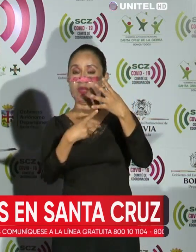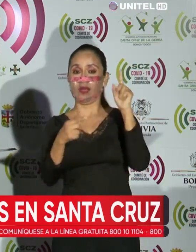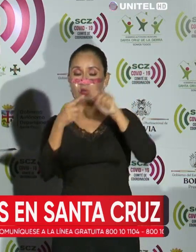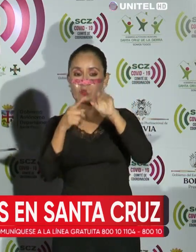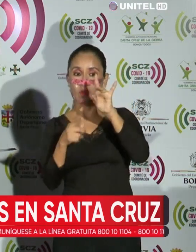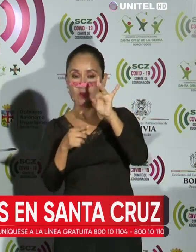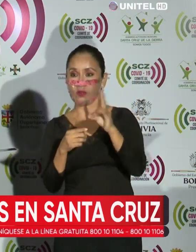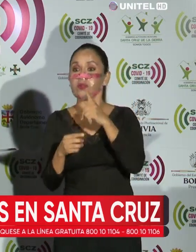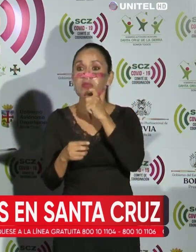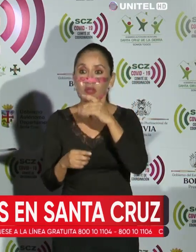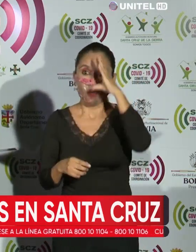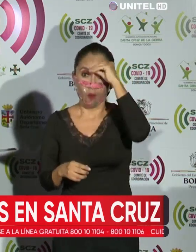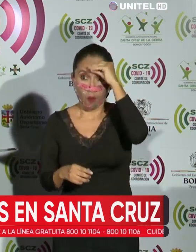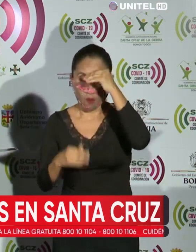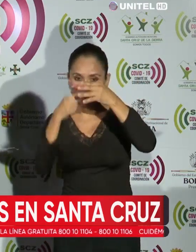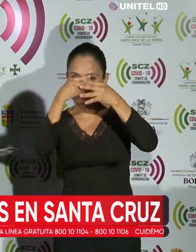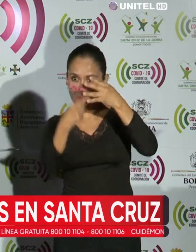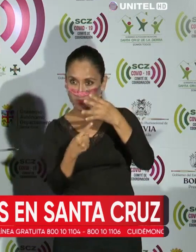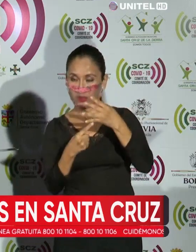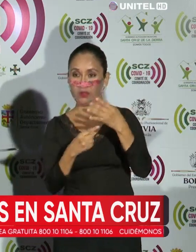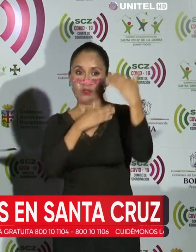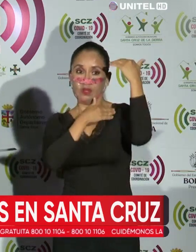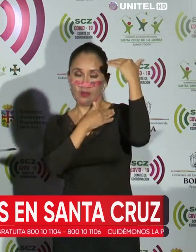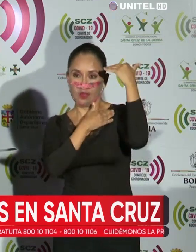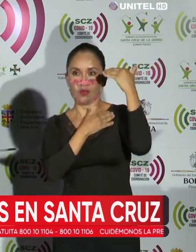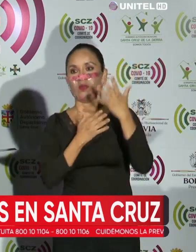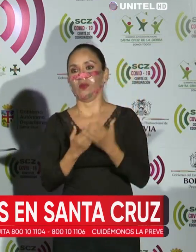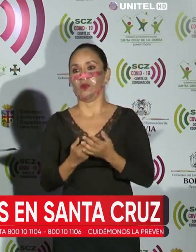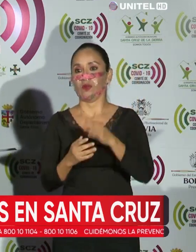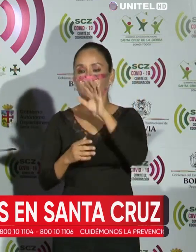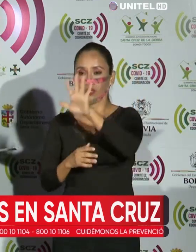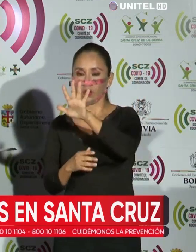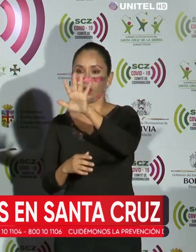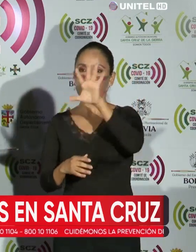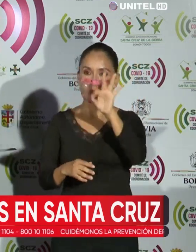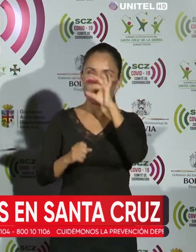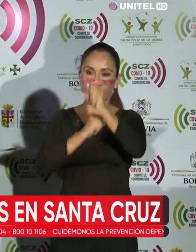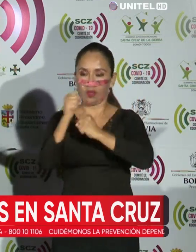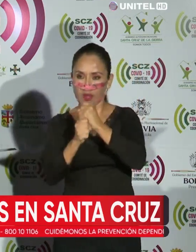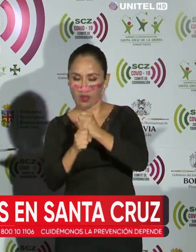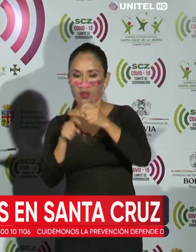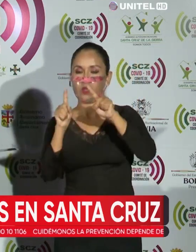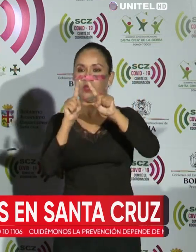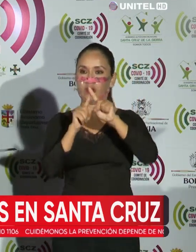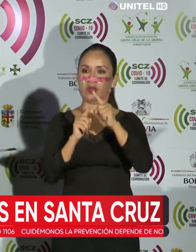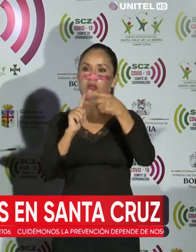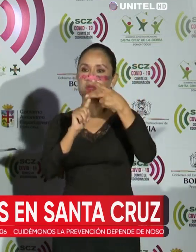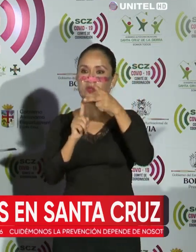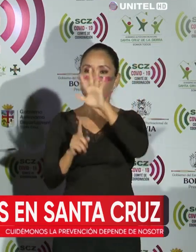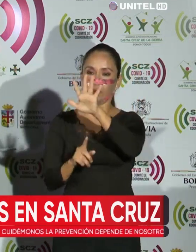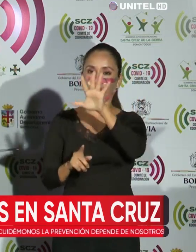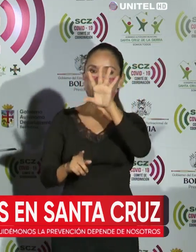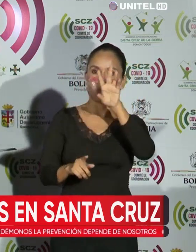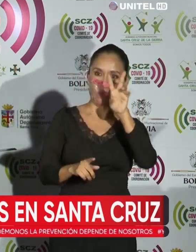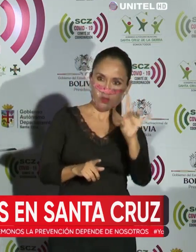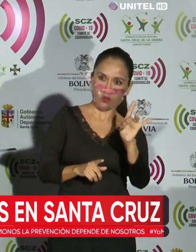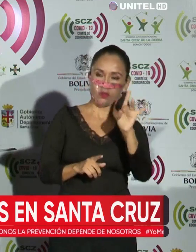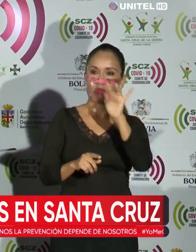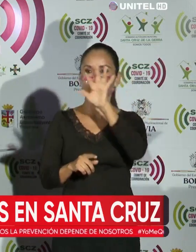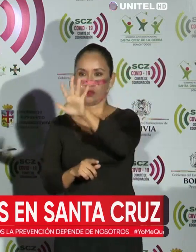personas varones de Santa Cruz de la Sierra, de 59, 58, 52,